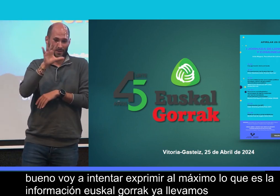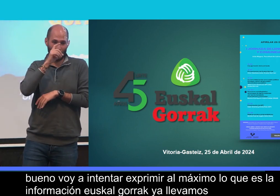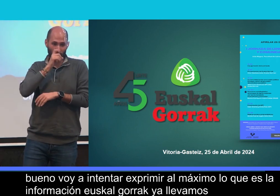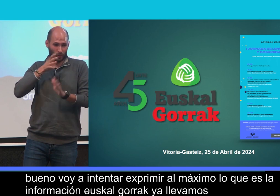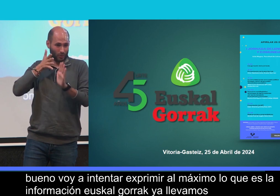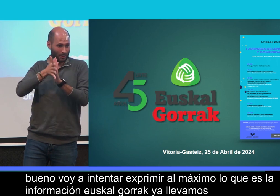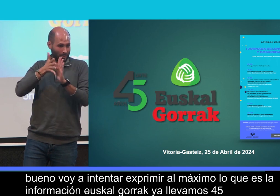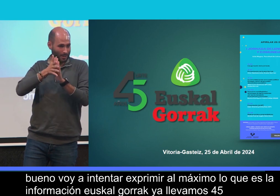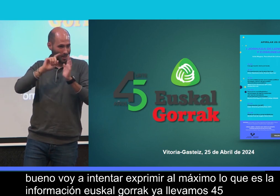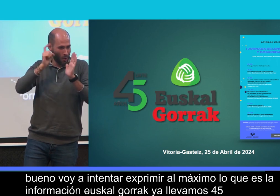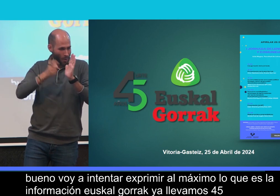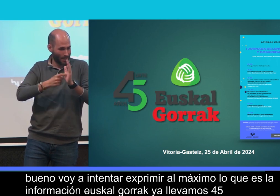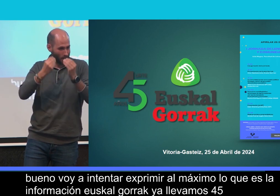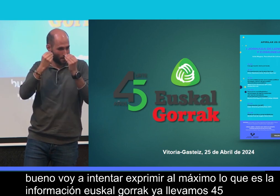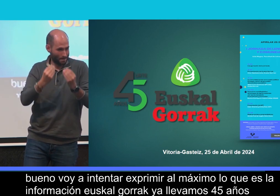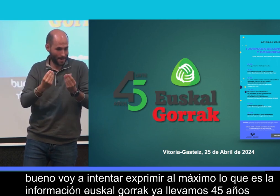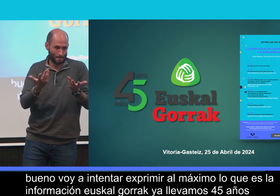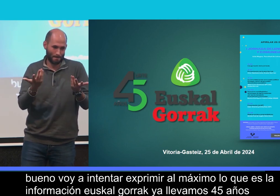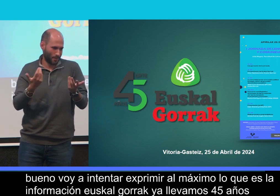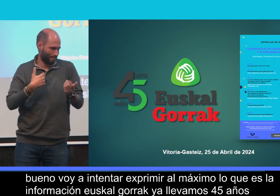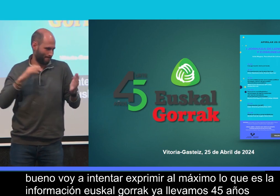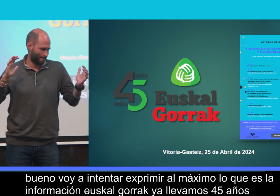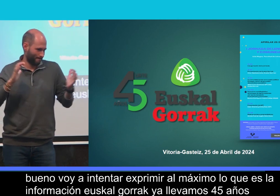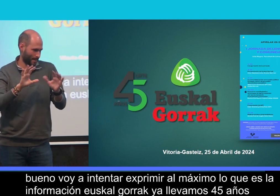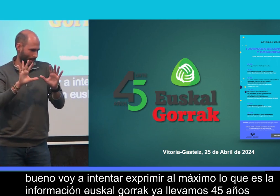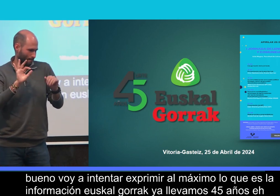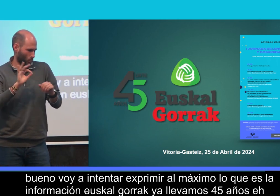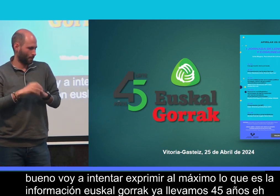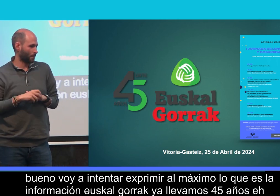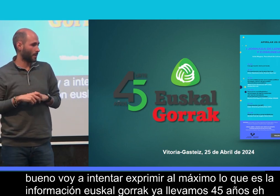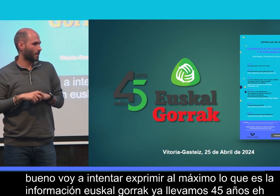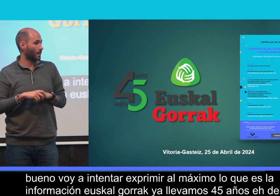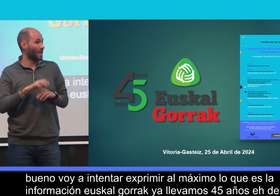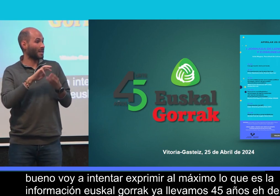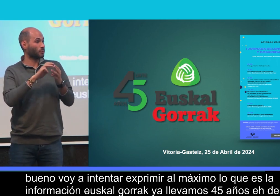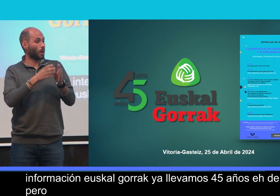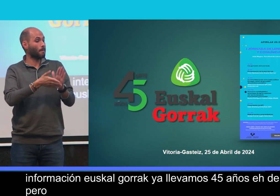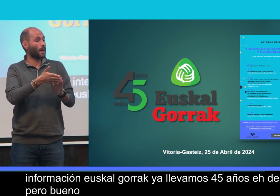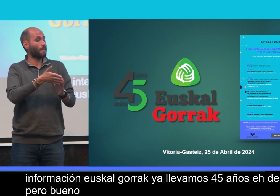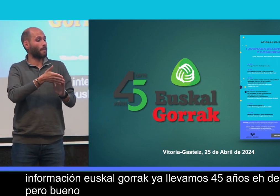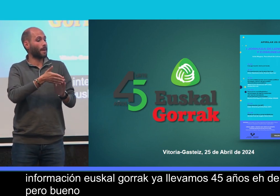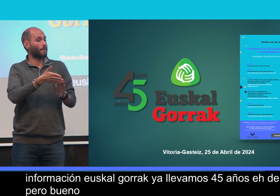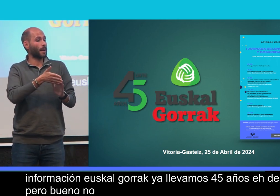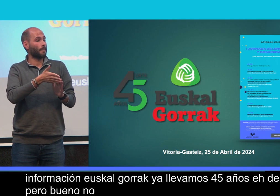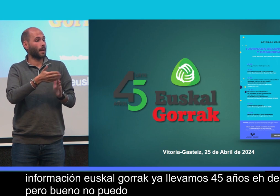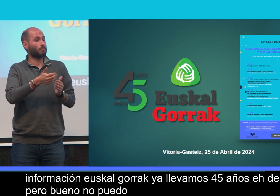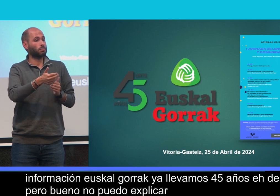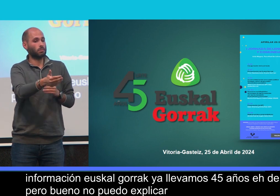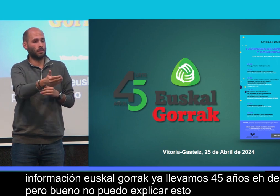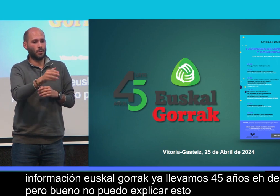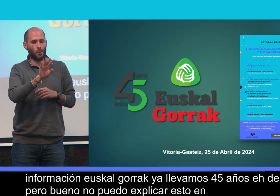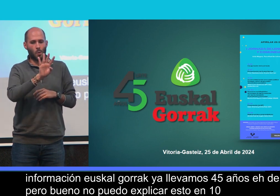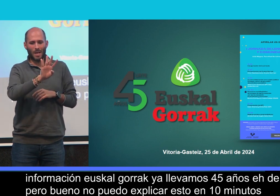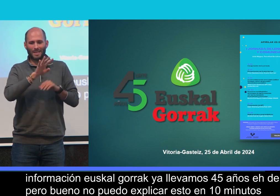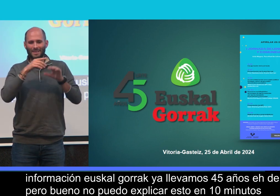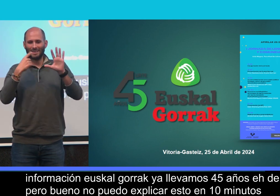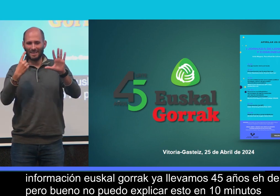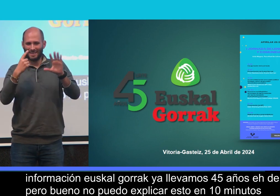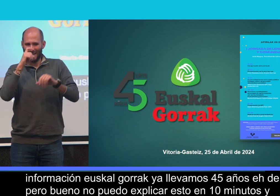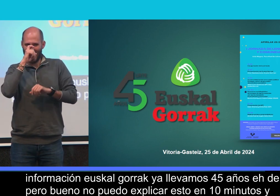años de trabajo, pero, bueno, no puedo explicar esto en diez minutos. Y en estos,